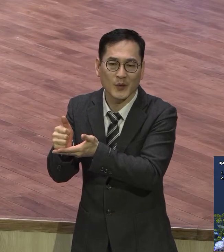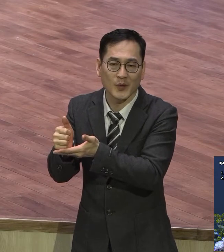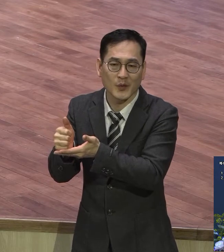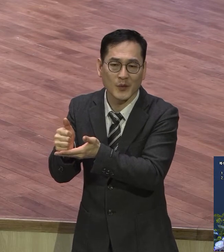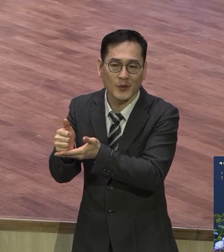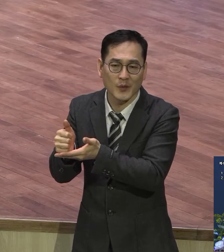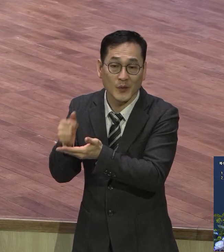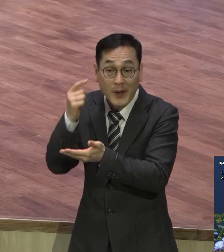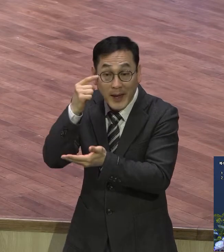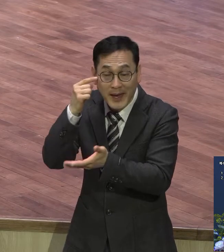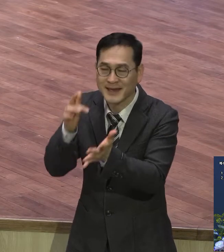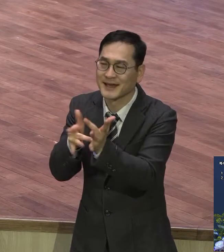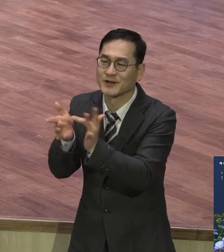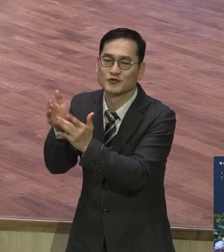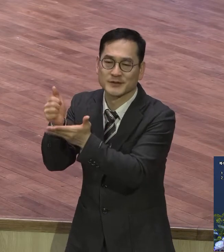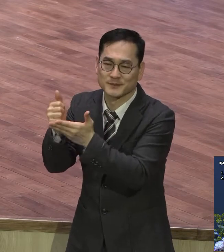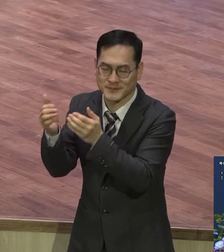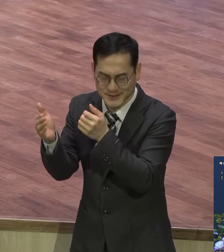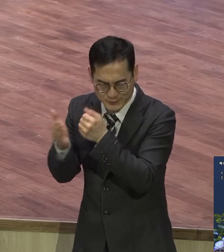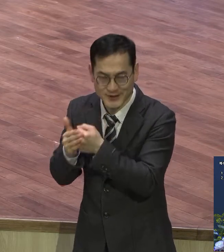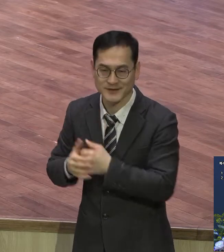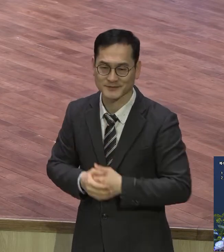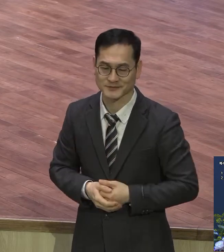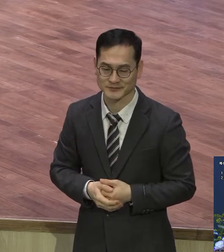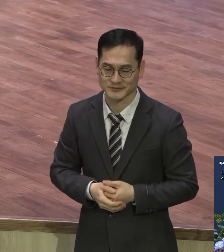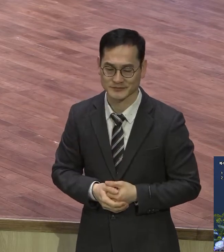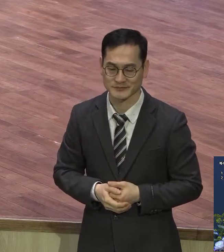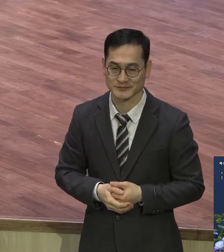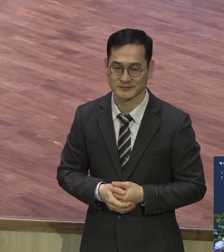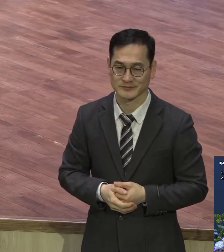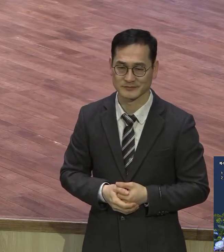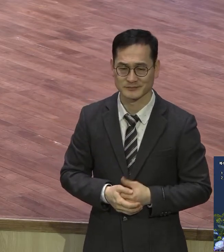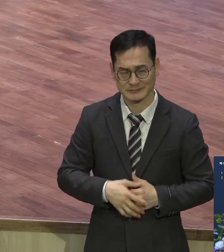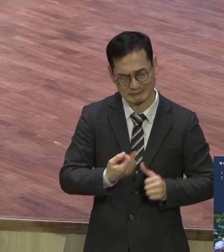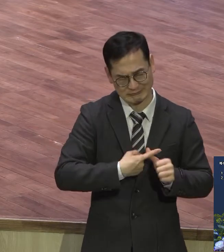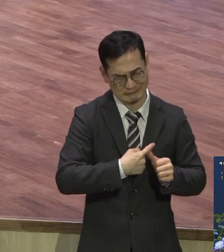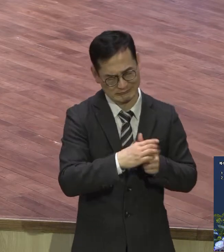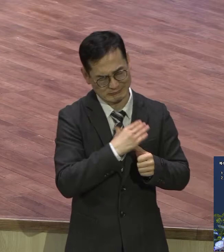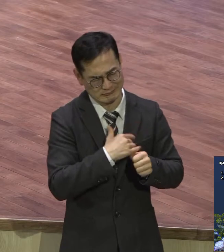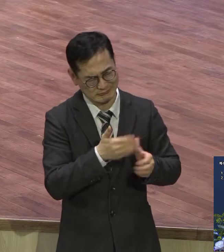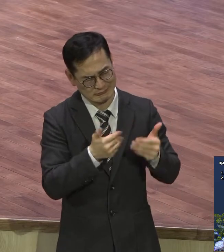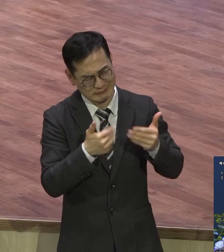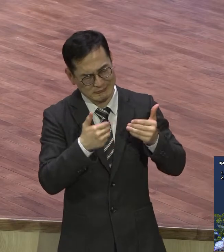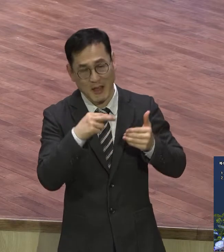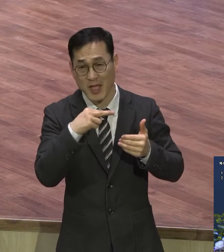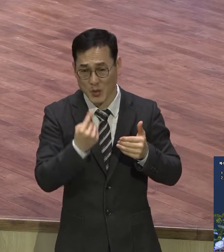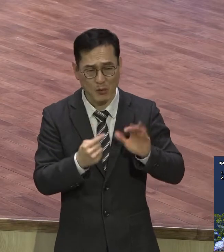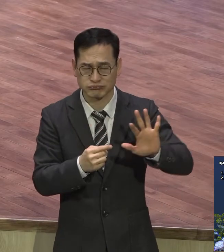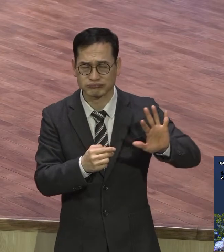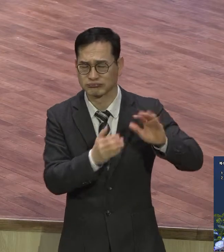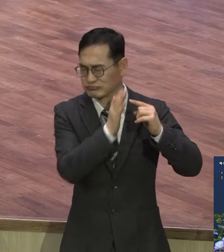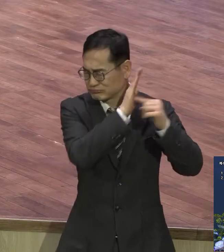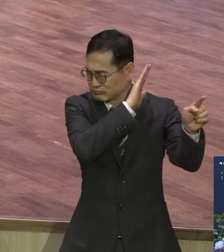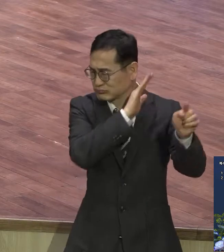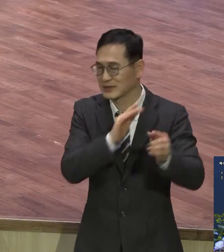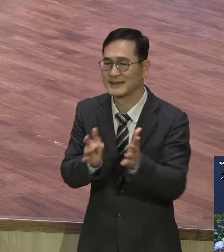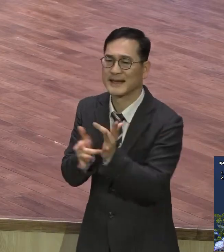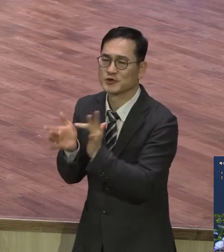남들이 무슨 말 하든지 말든지 예수 때문에 내가 불신자들이 이해합니까 이해